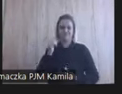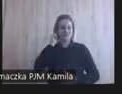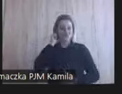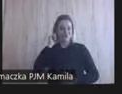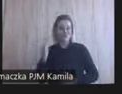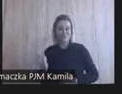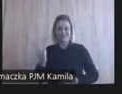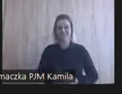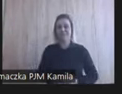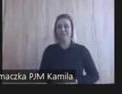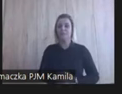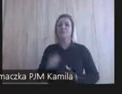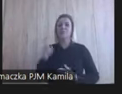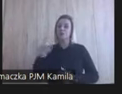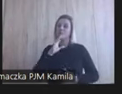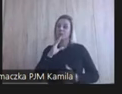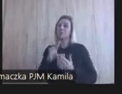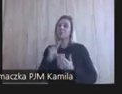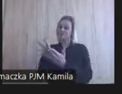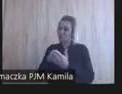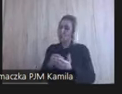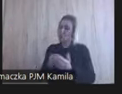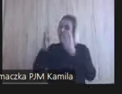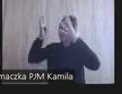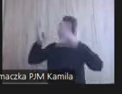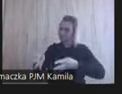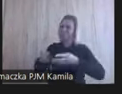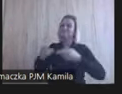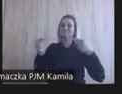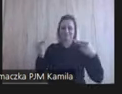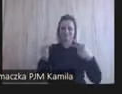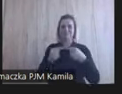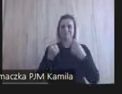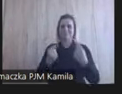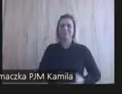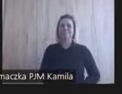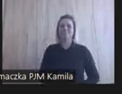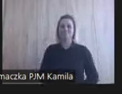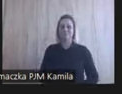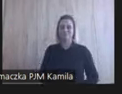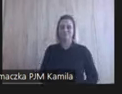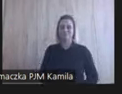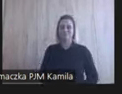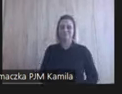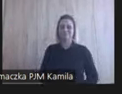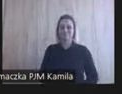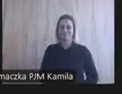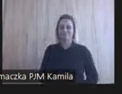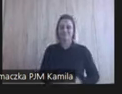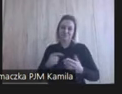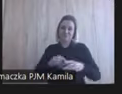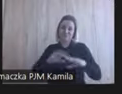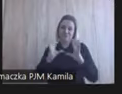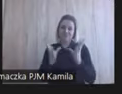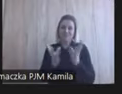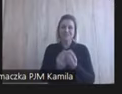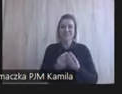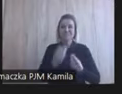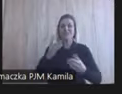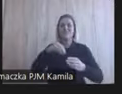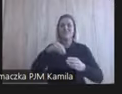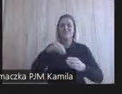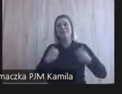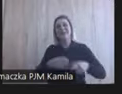wzór, rola modelowa moim zdaniem została tutaj dobrze wykonana. To tak tyle, bo nie chciałbym, żebyśmy, wiecie,